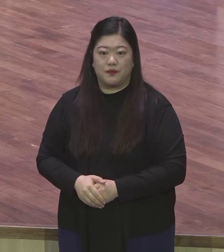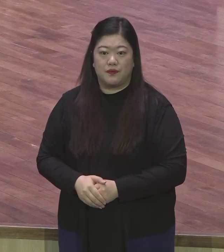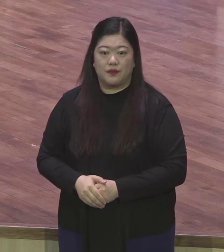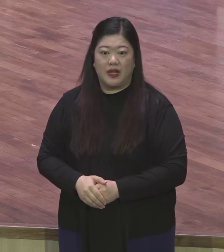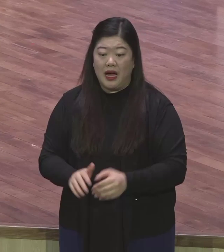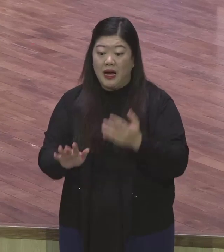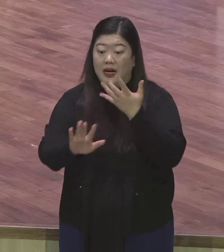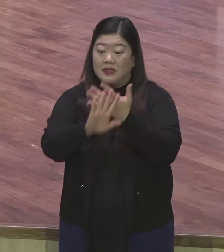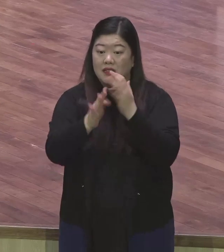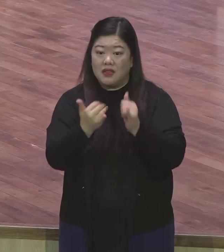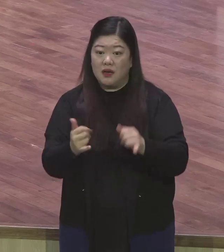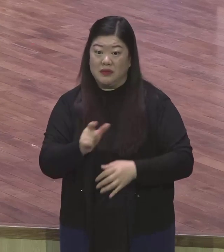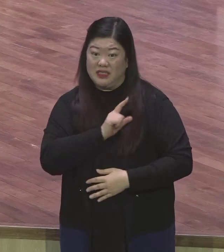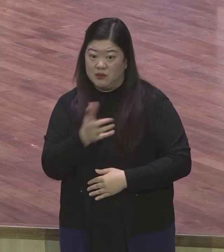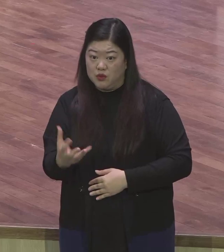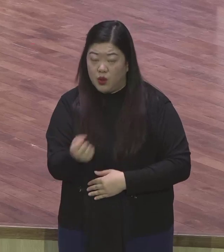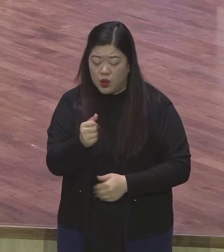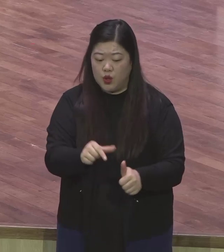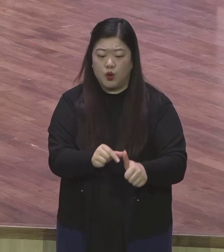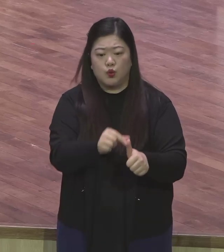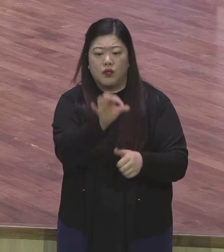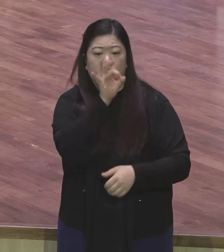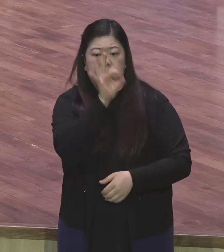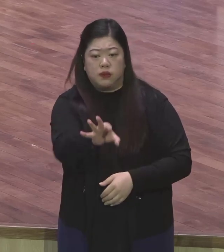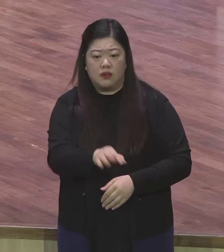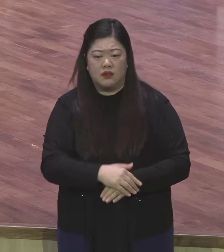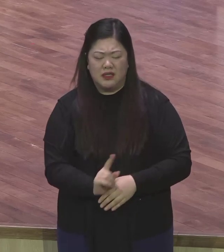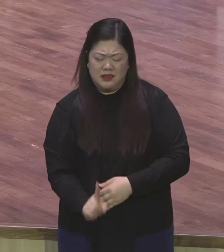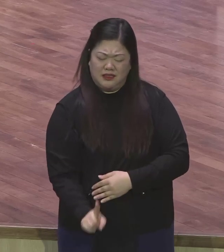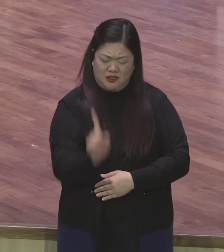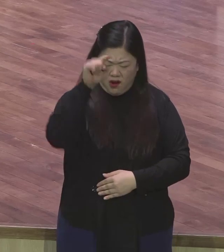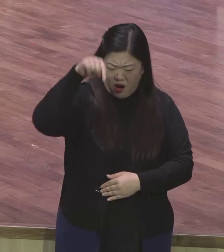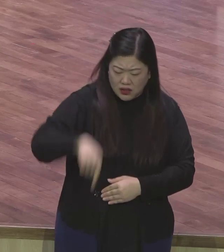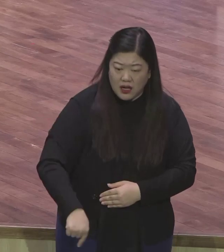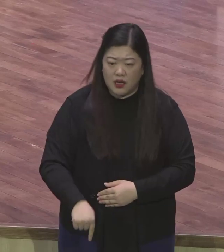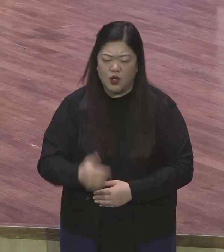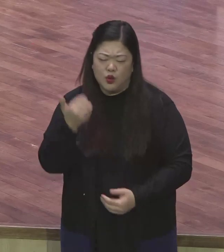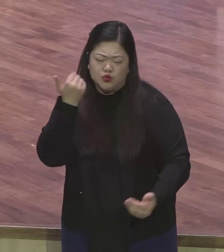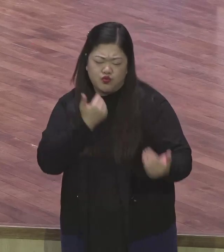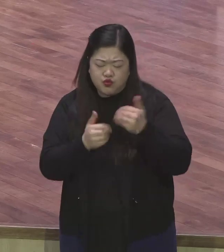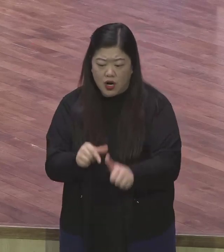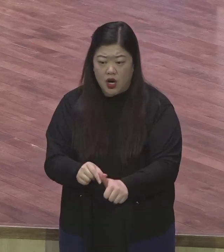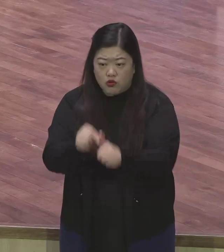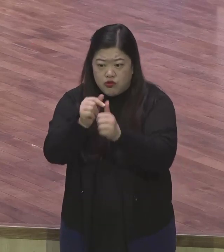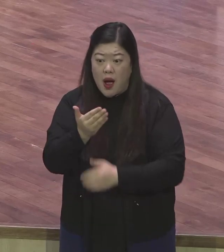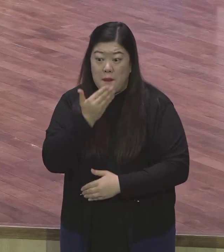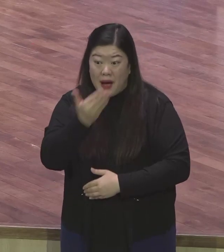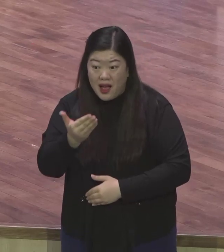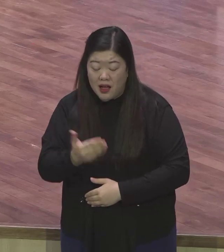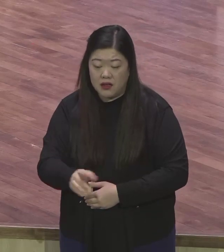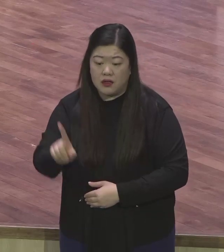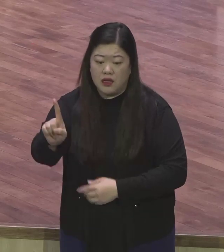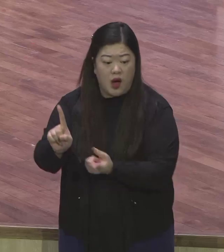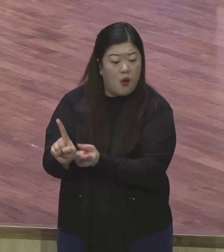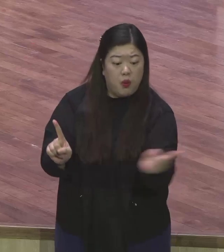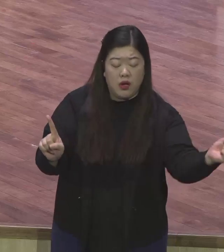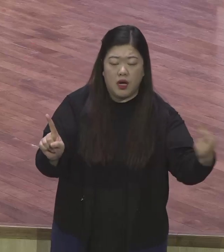이로서는 구원할 수 없나니 천하의 인간 누구에게나 구원받을 다른 이름을 우리에게 주신 적이 없다